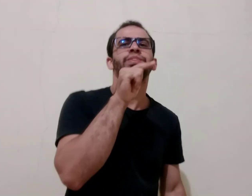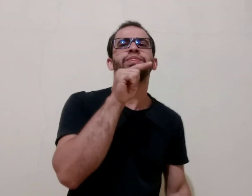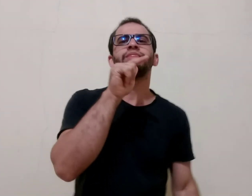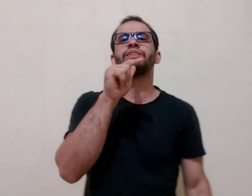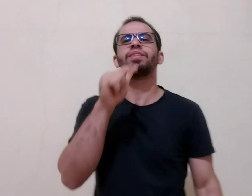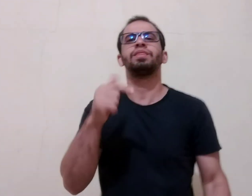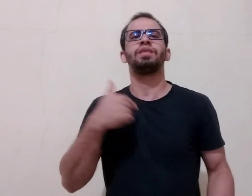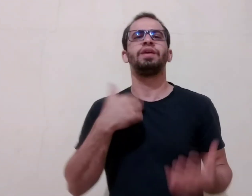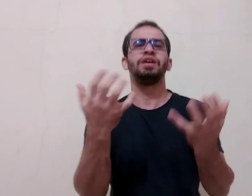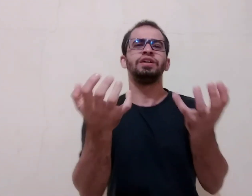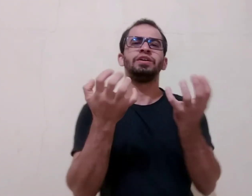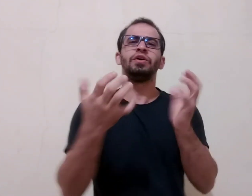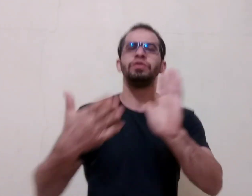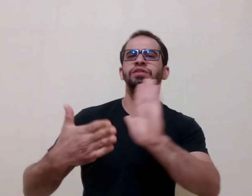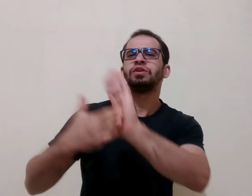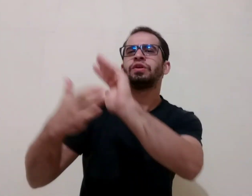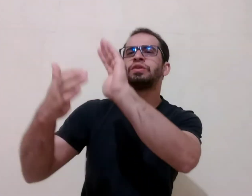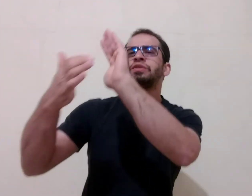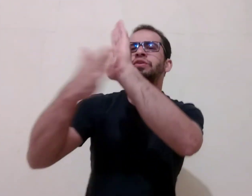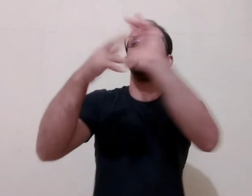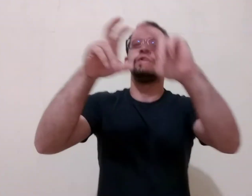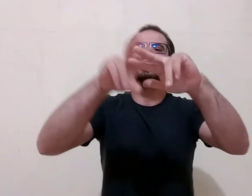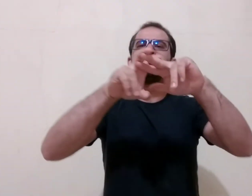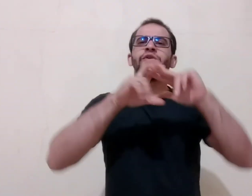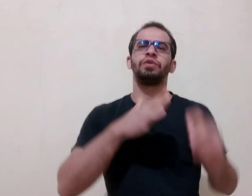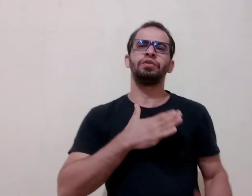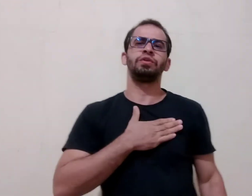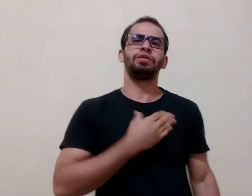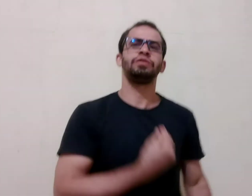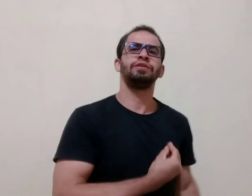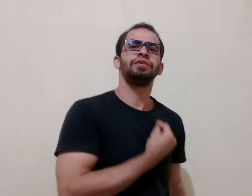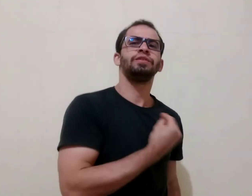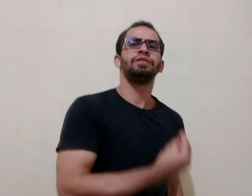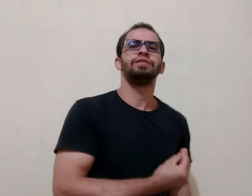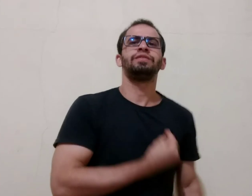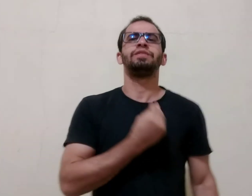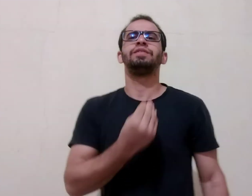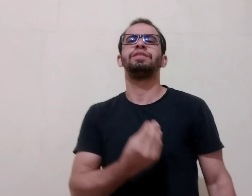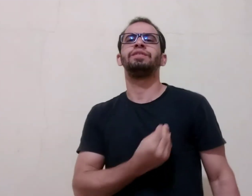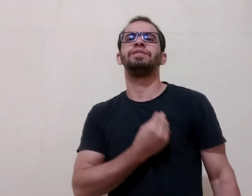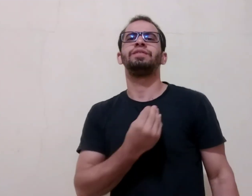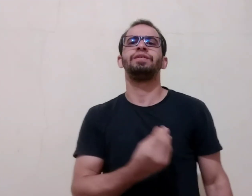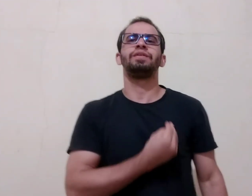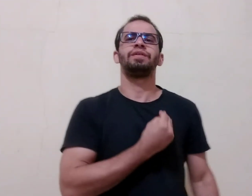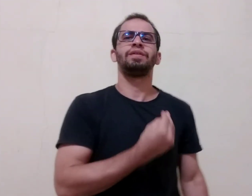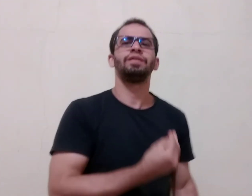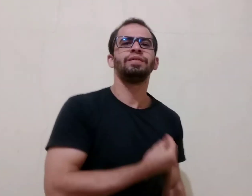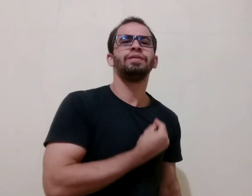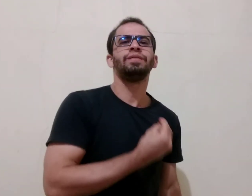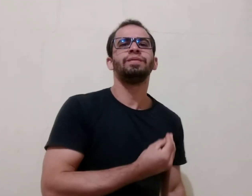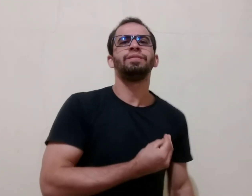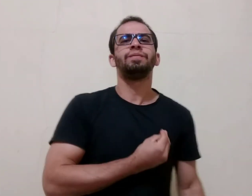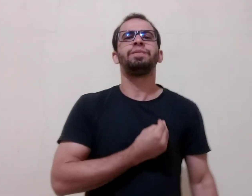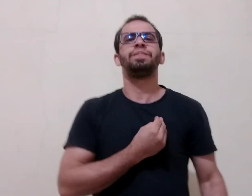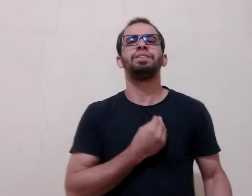Quero, pois, vos louvar pela vida E levar